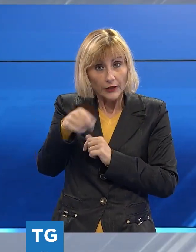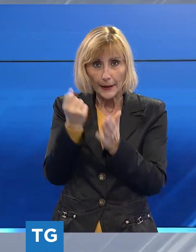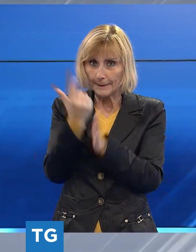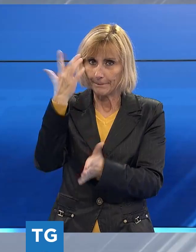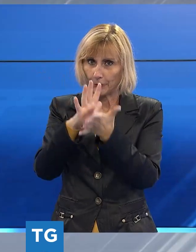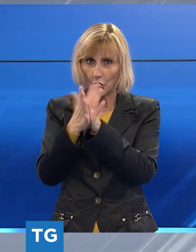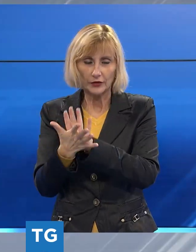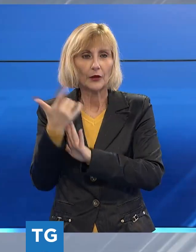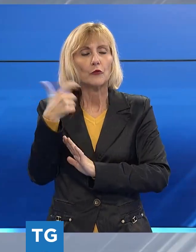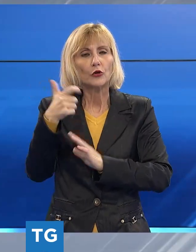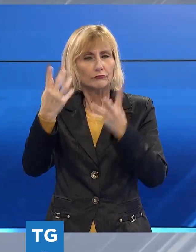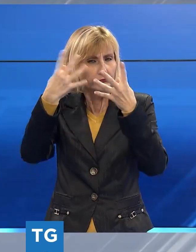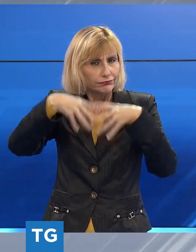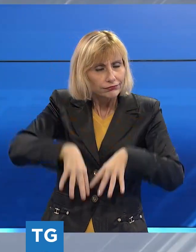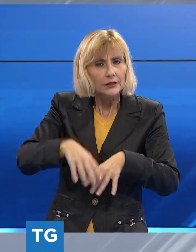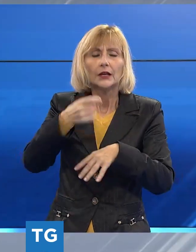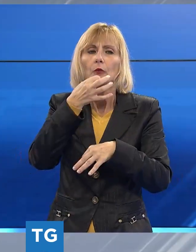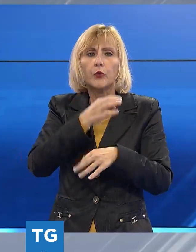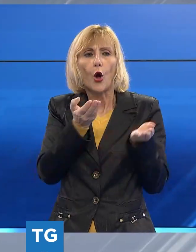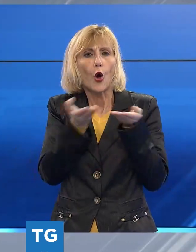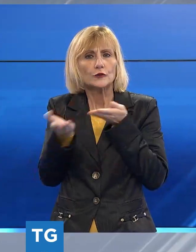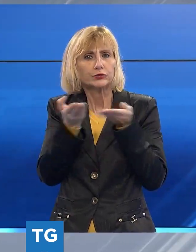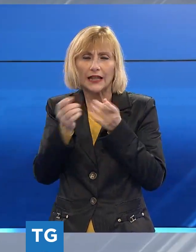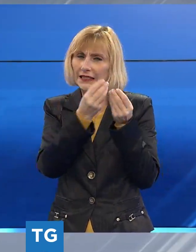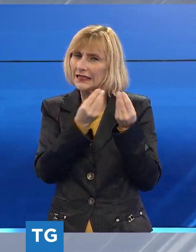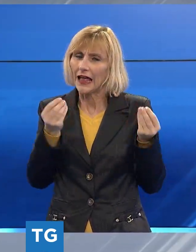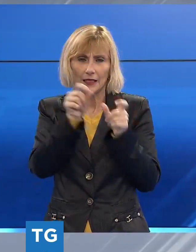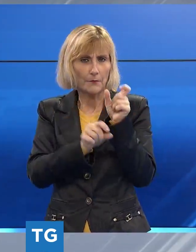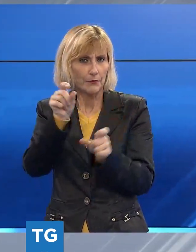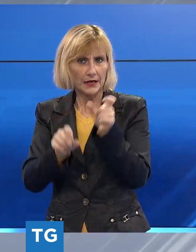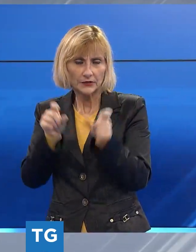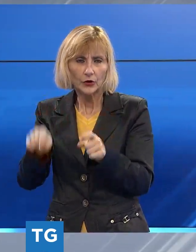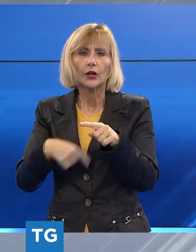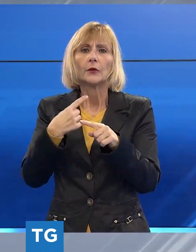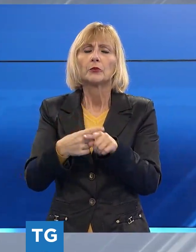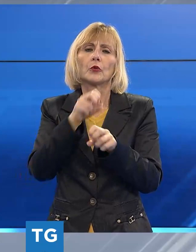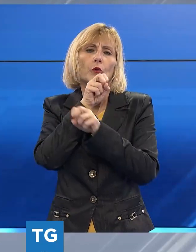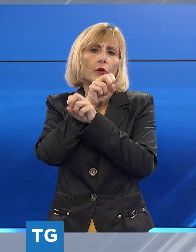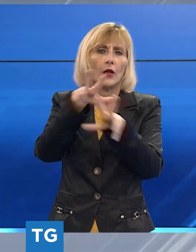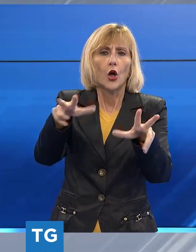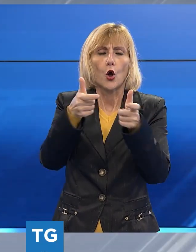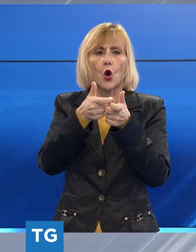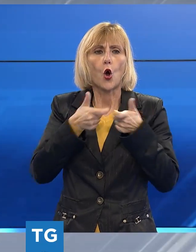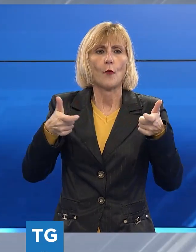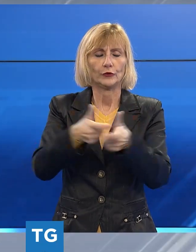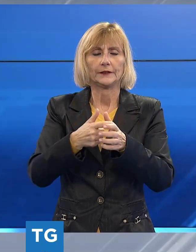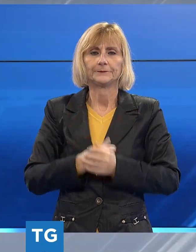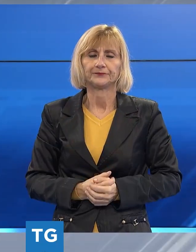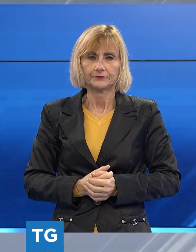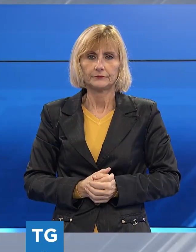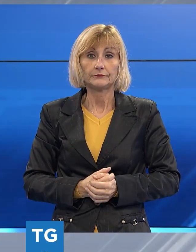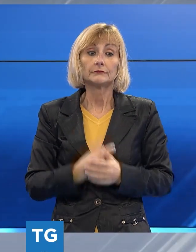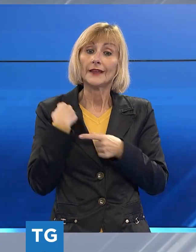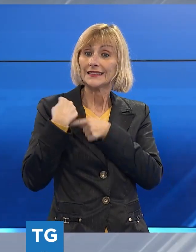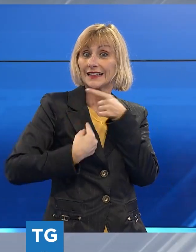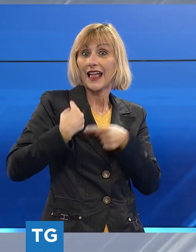organizzazione in grado di ospitare migliaia di persone, ma anche di lanciare un forte segnale di comunità. Una tradizione che trasforma un